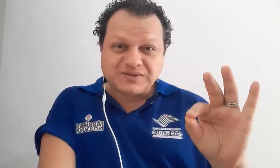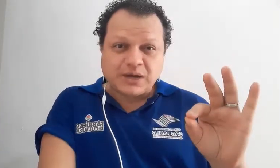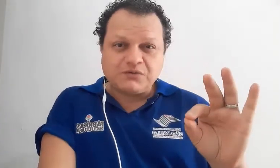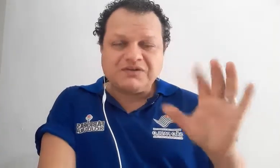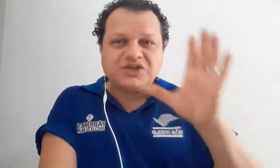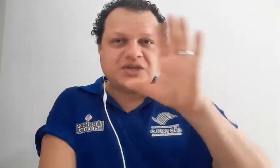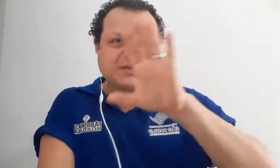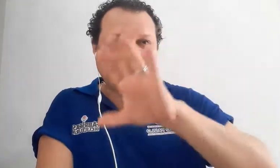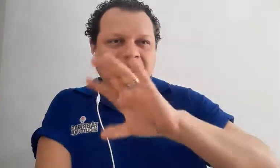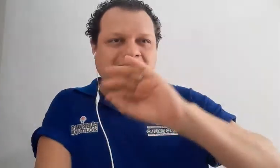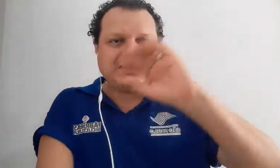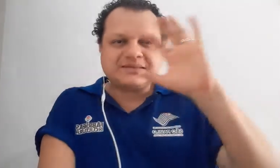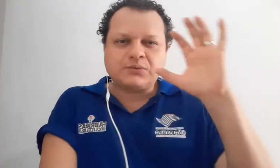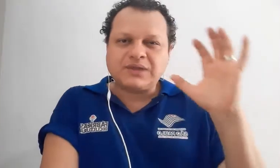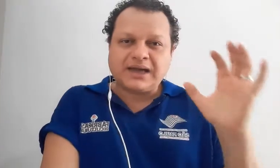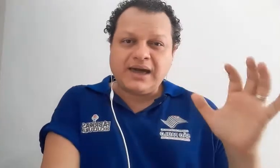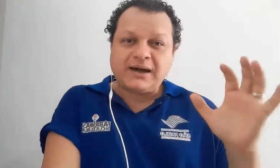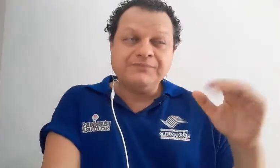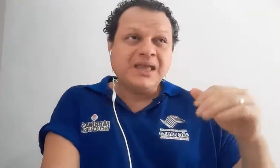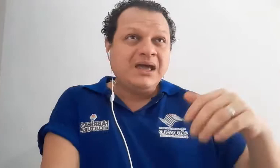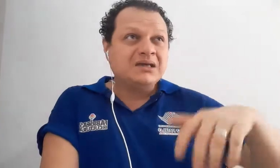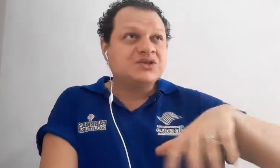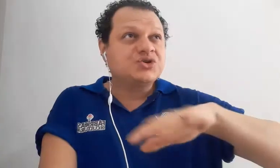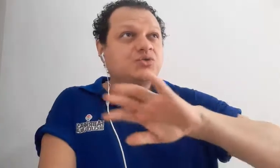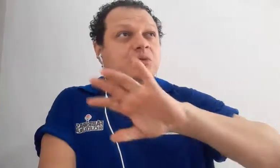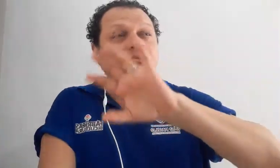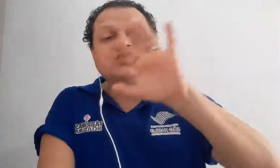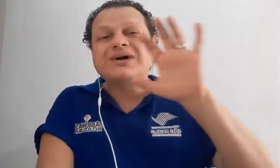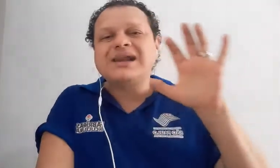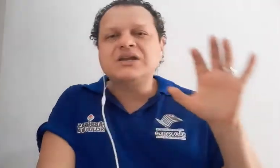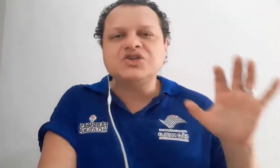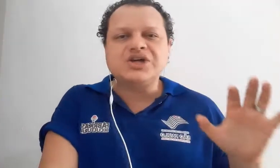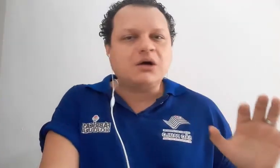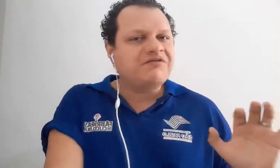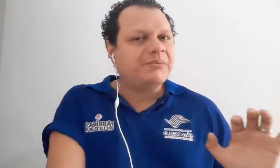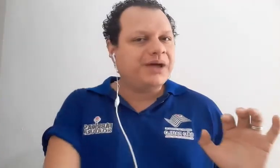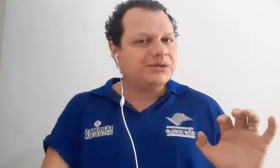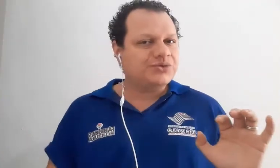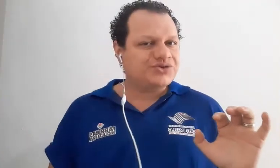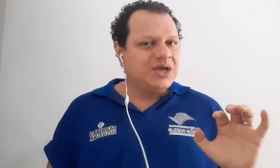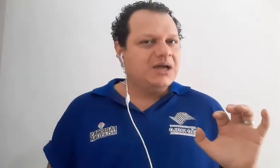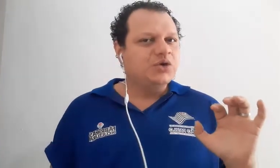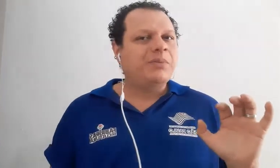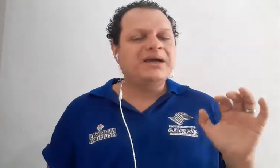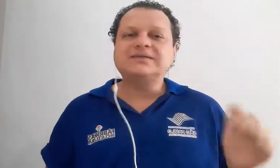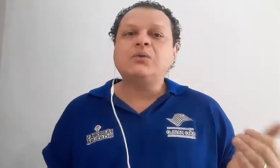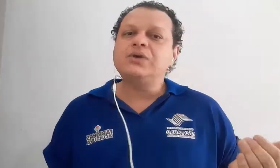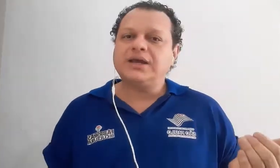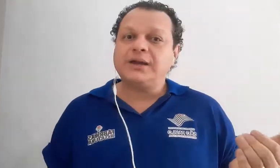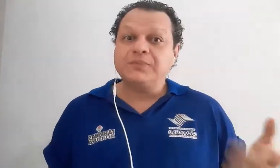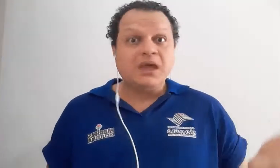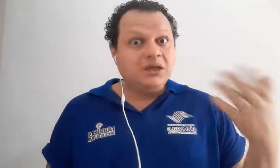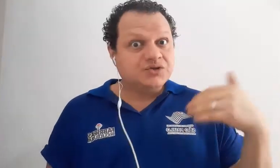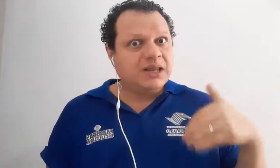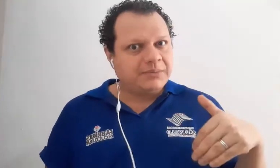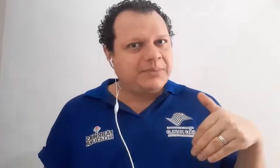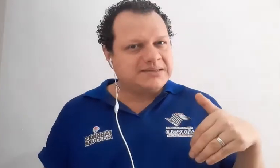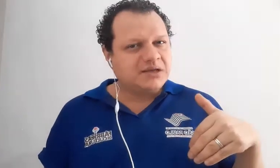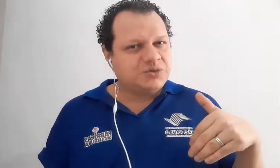século XX, em T. I e II, Guerra, existia um número muito grande de analfabetos no país da Hungria. Isso lembra bastante o